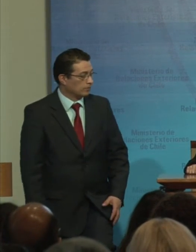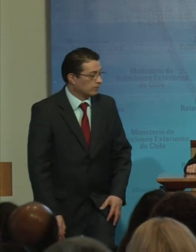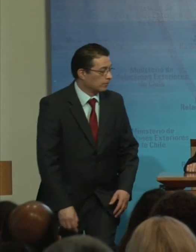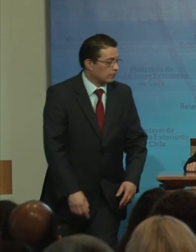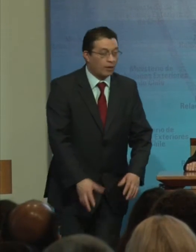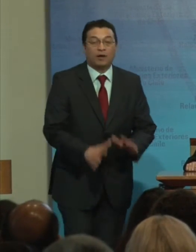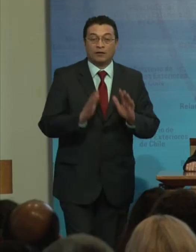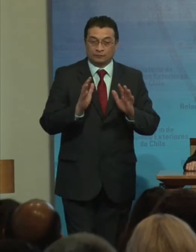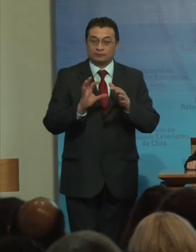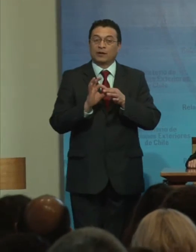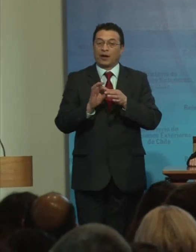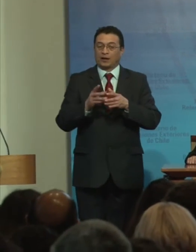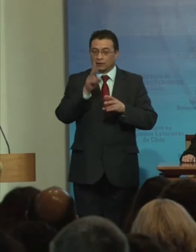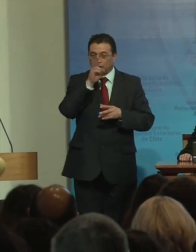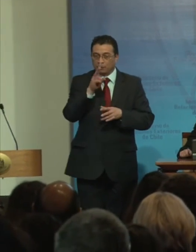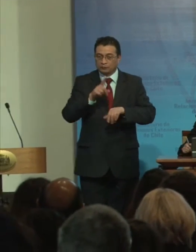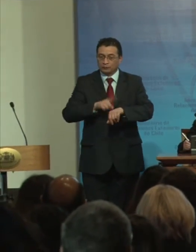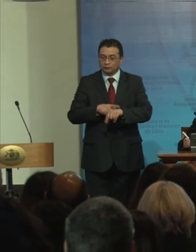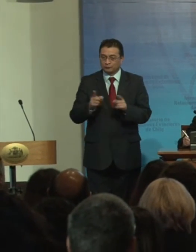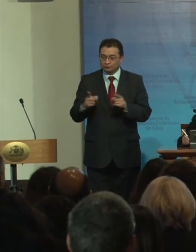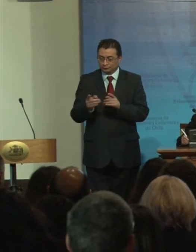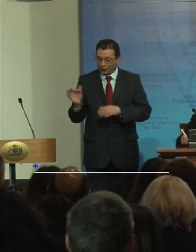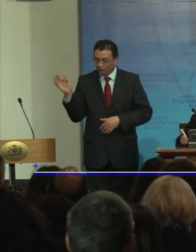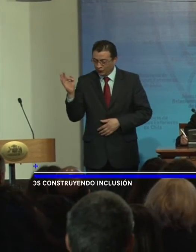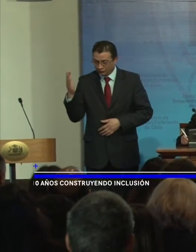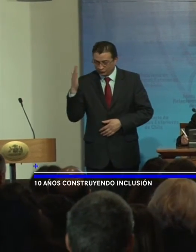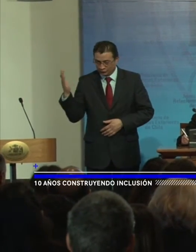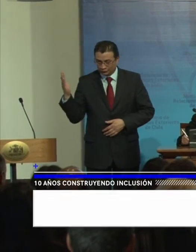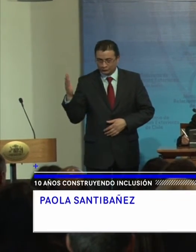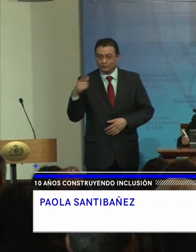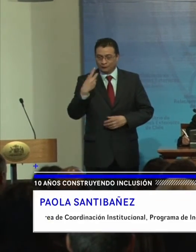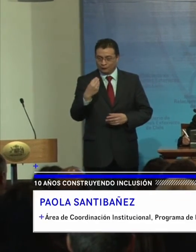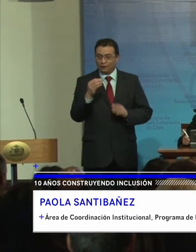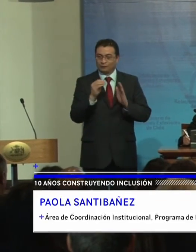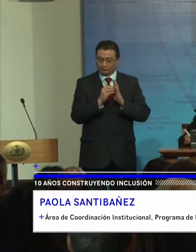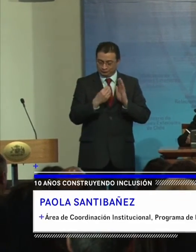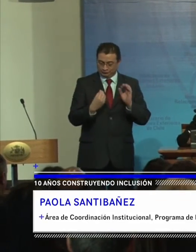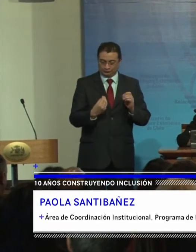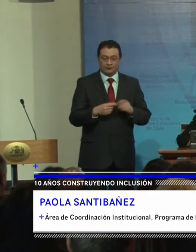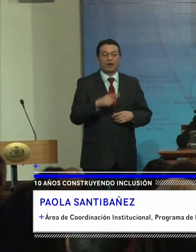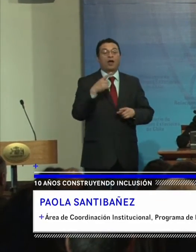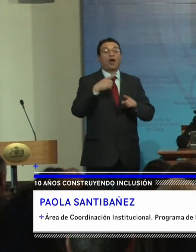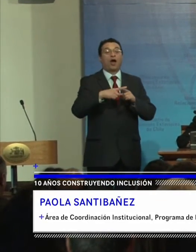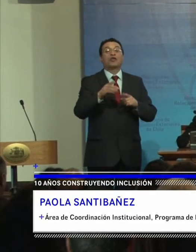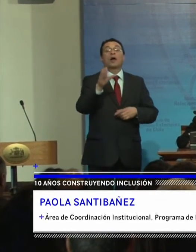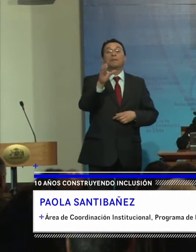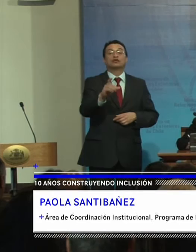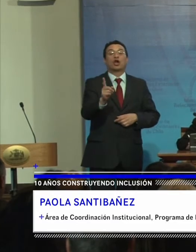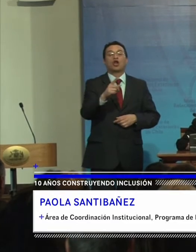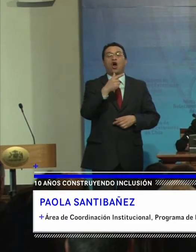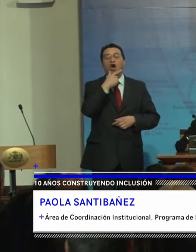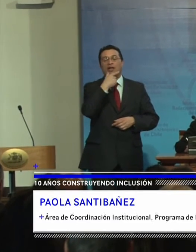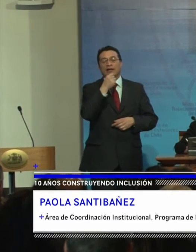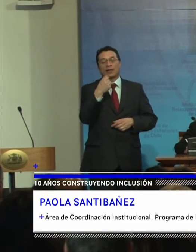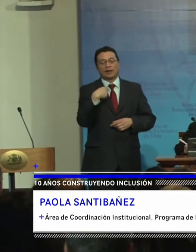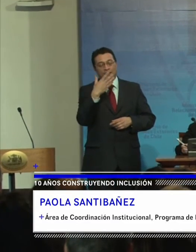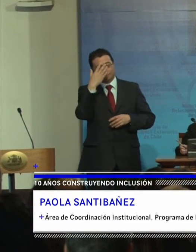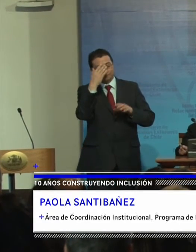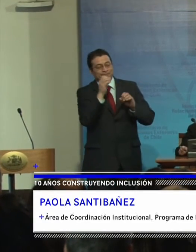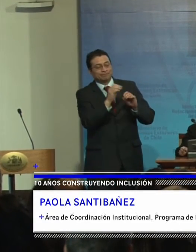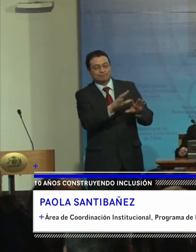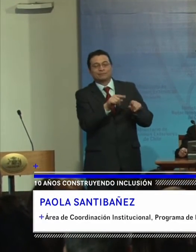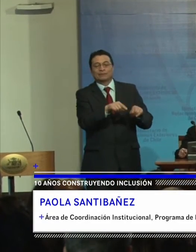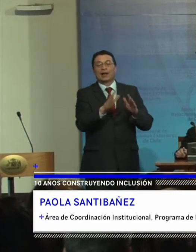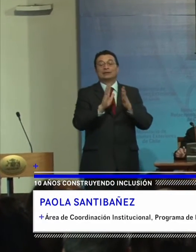respeto el tiempo Felicitaciones Es un buen indicio Bueno, otra persona Que no quiso restarse Esta celebración